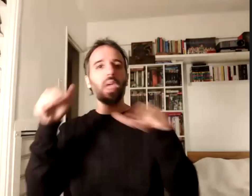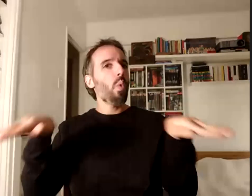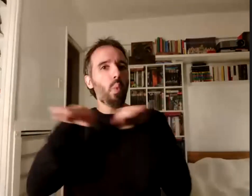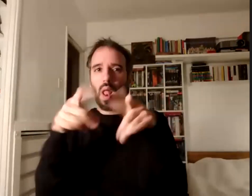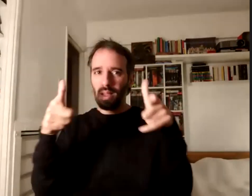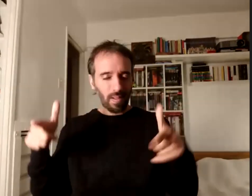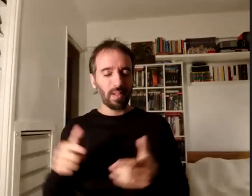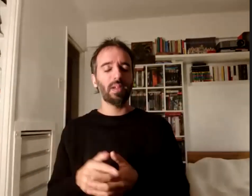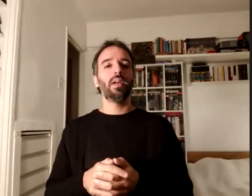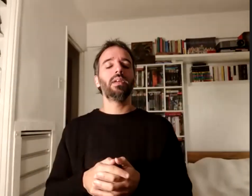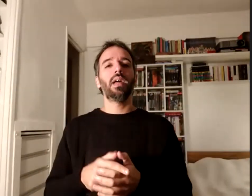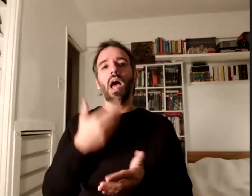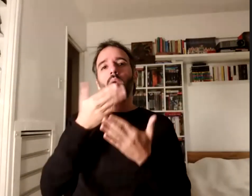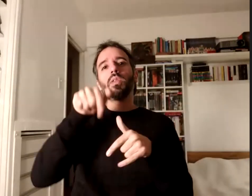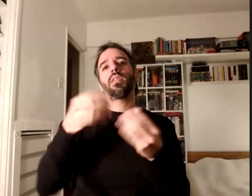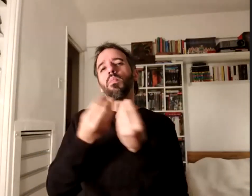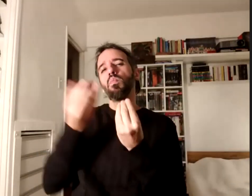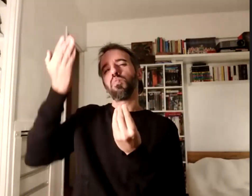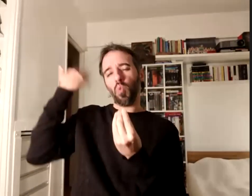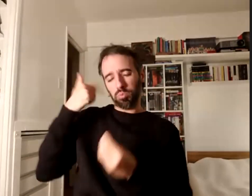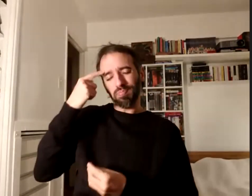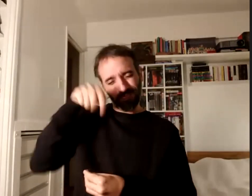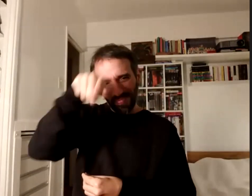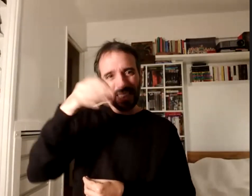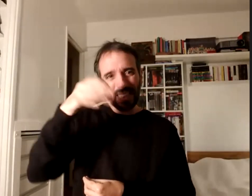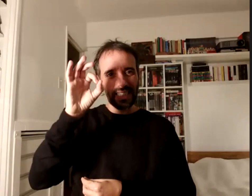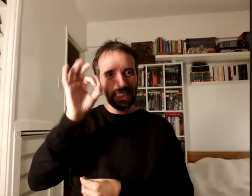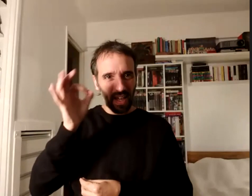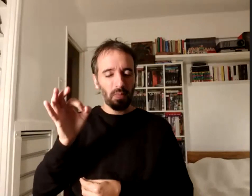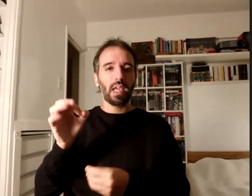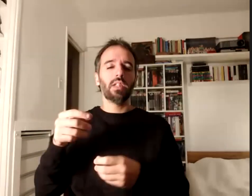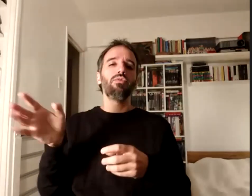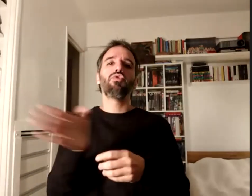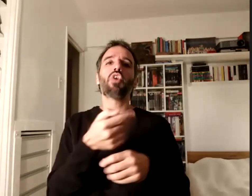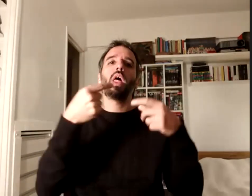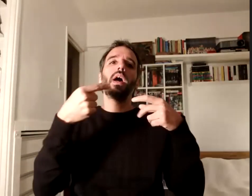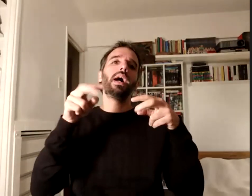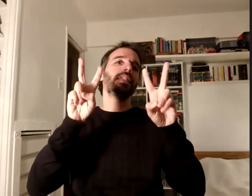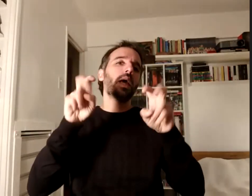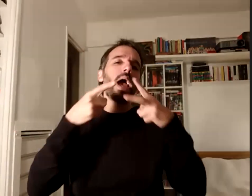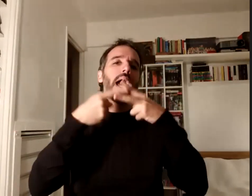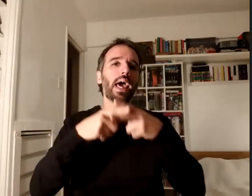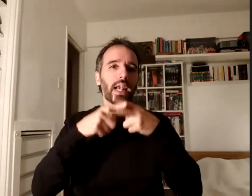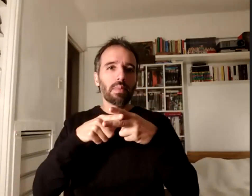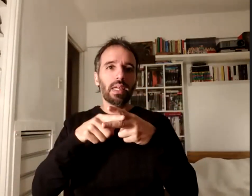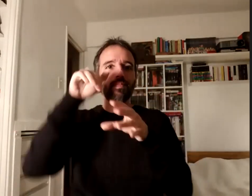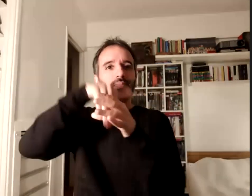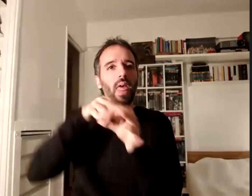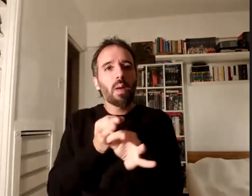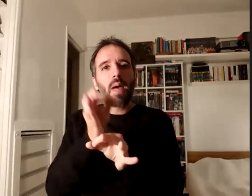mucho que sabemos que las herramientas de la pedagogía, las herramientas de la